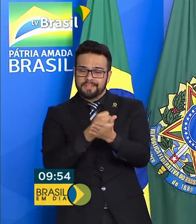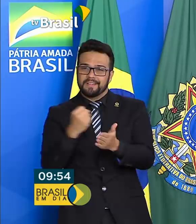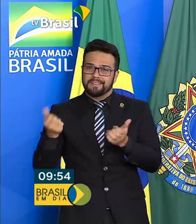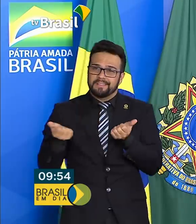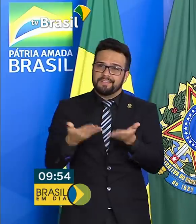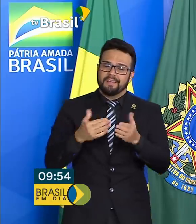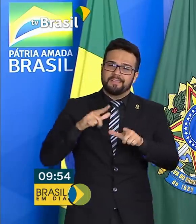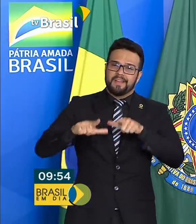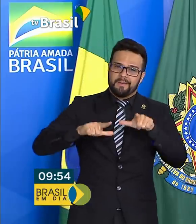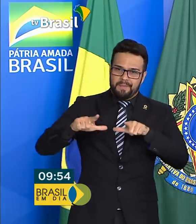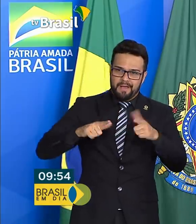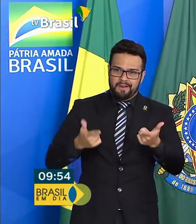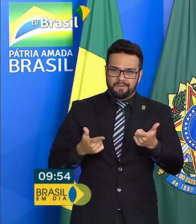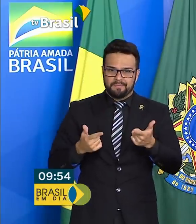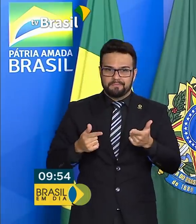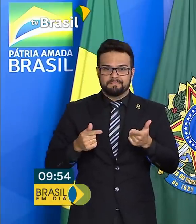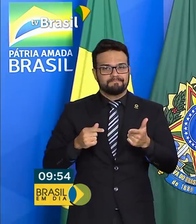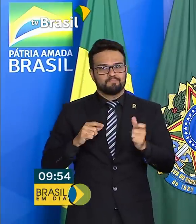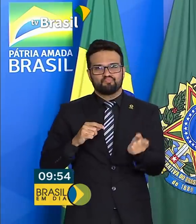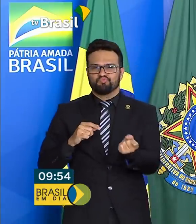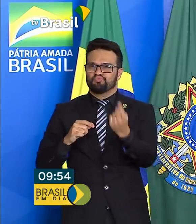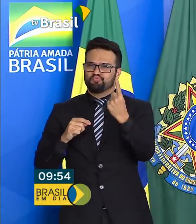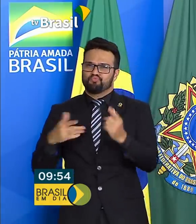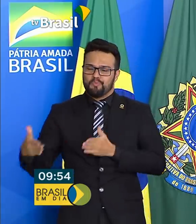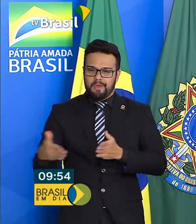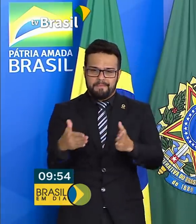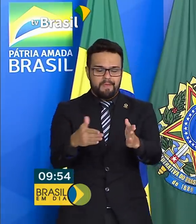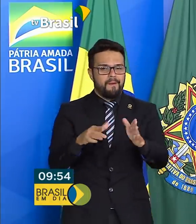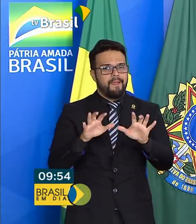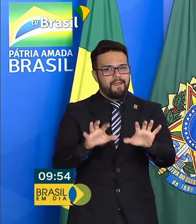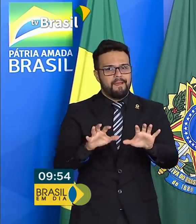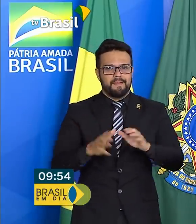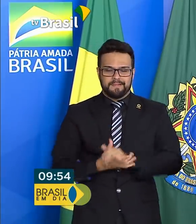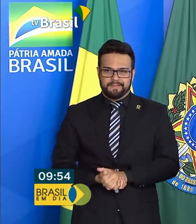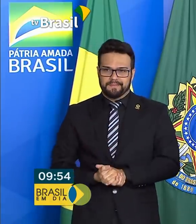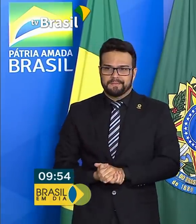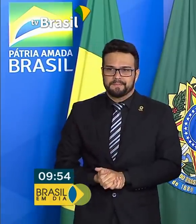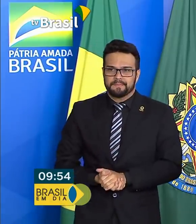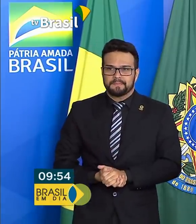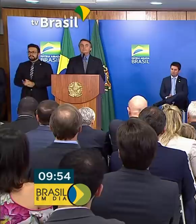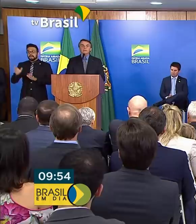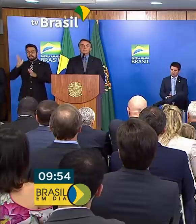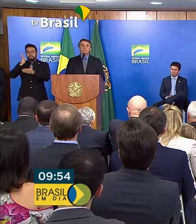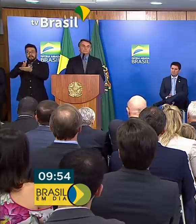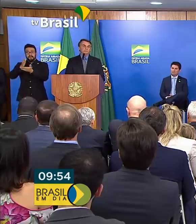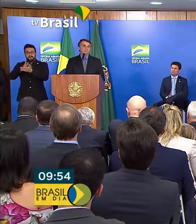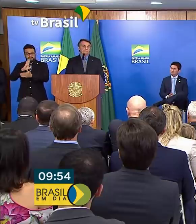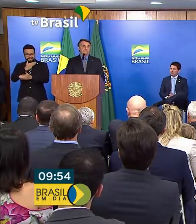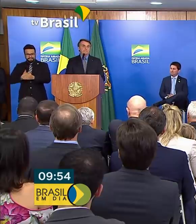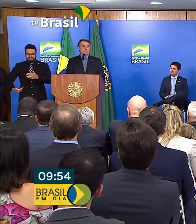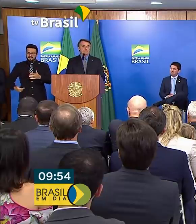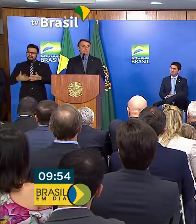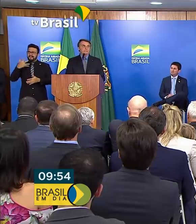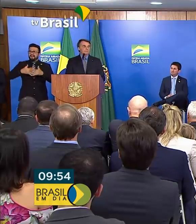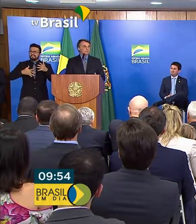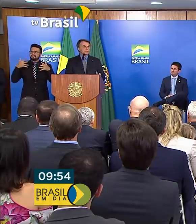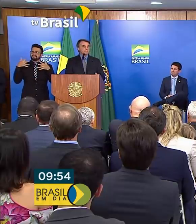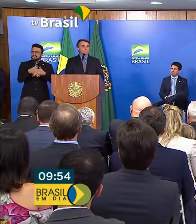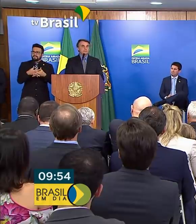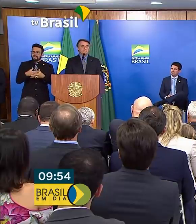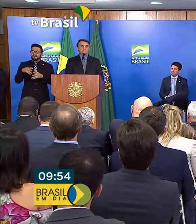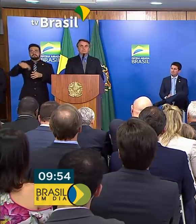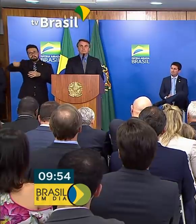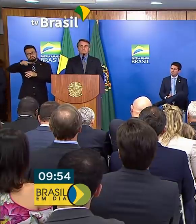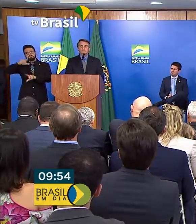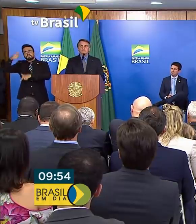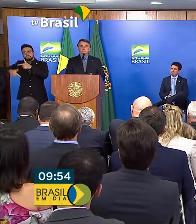momento, fazer o que estamos fazendo. Deixar o Estado de atrapalhar quem produz. E no segundo